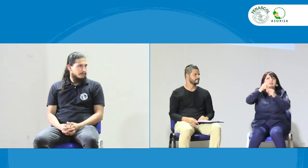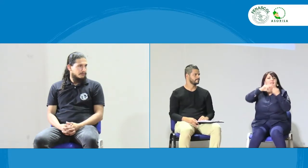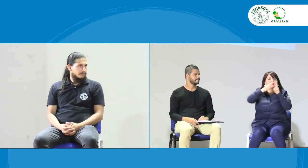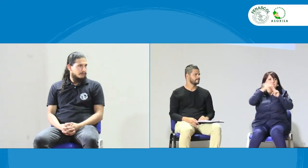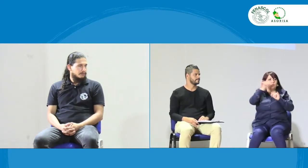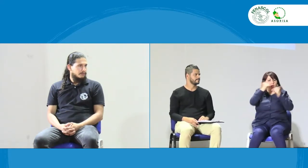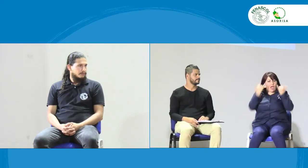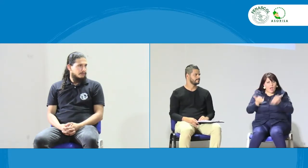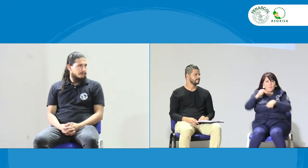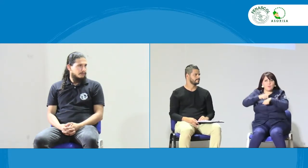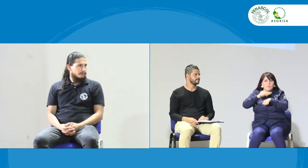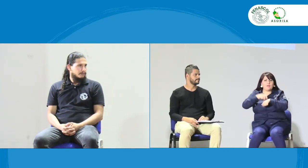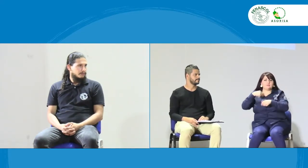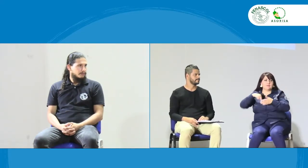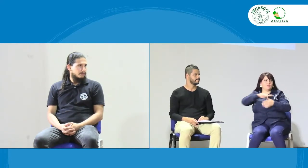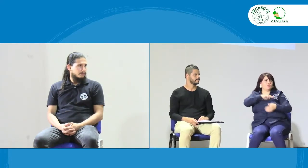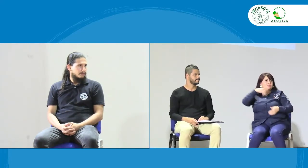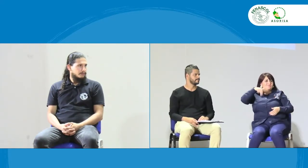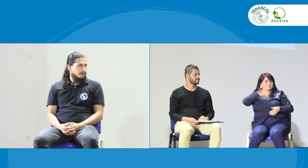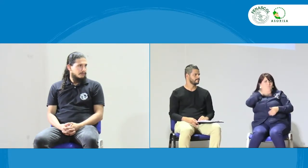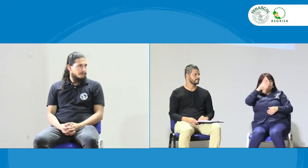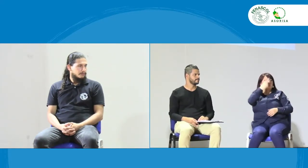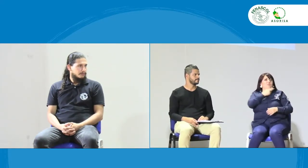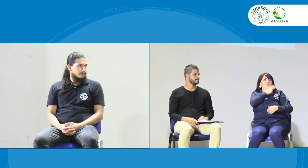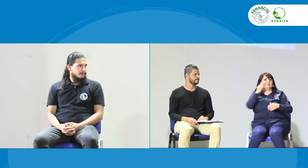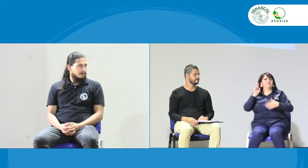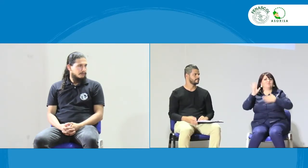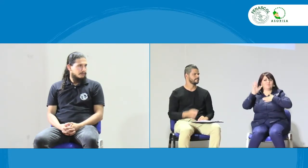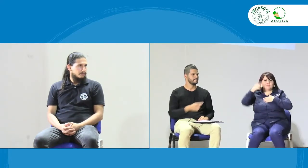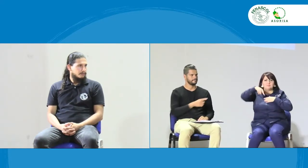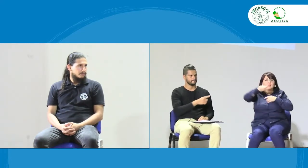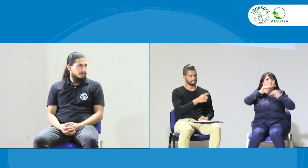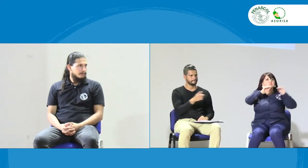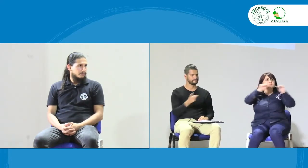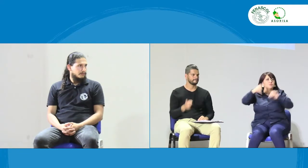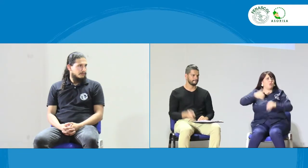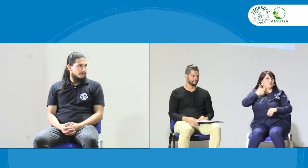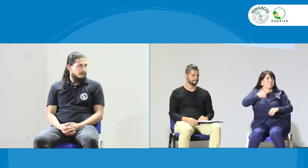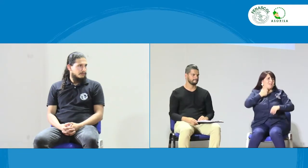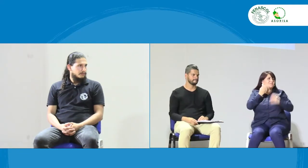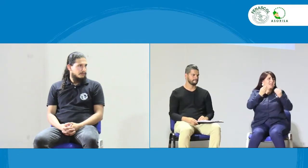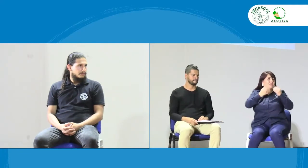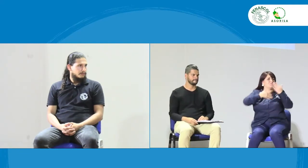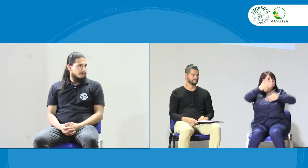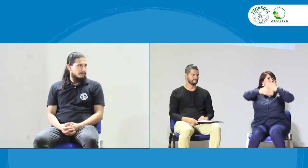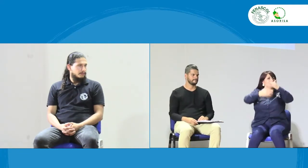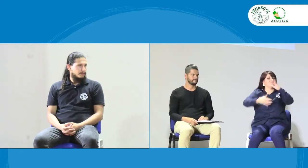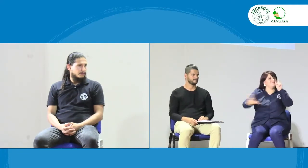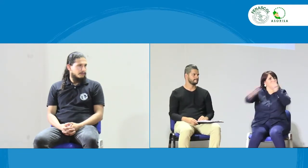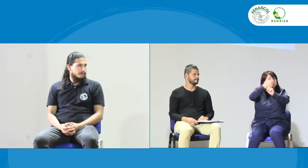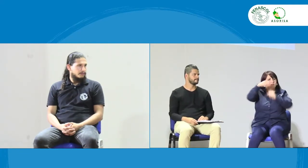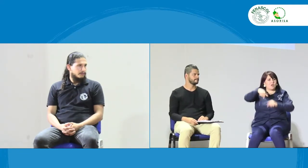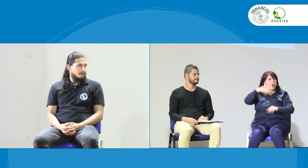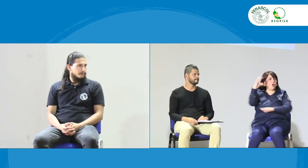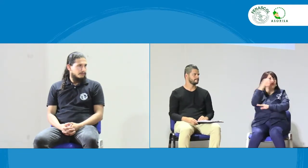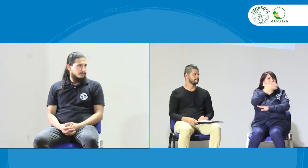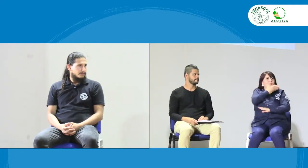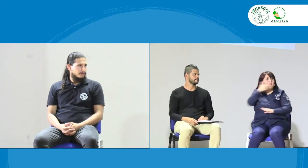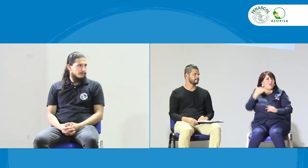Ellos hicieron el proyecto y lograron este programa y en este momento lo están adelantando y es un compromiso de nosotros para